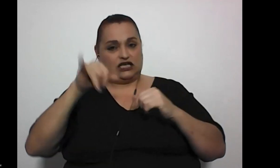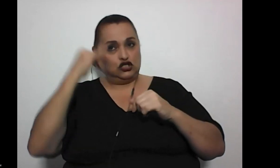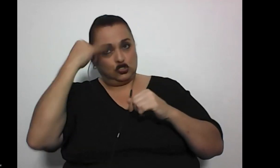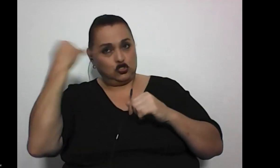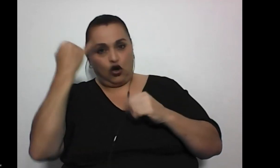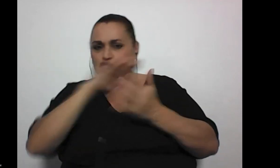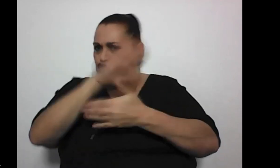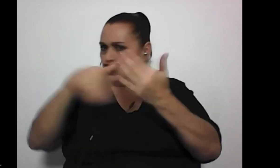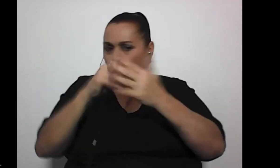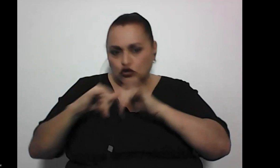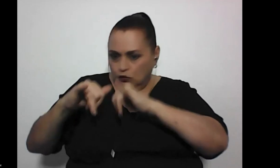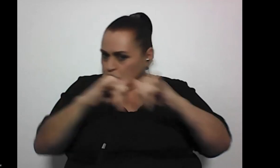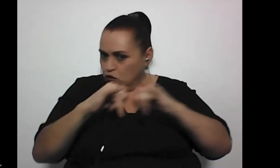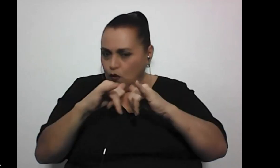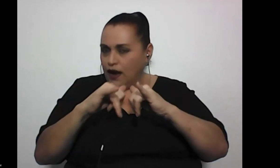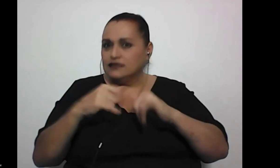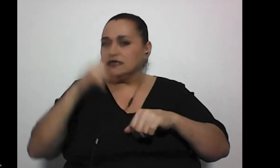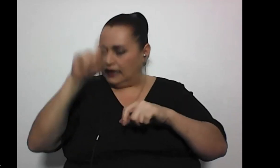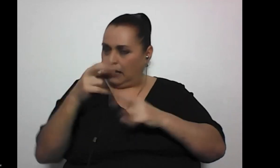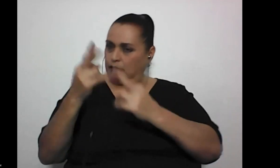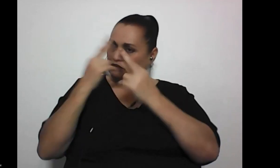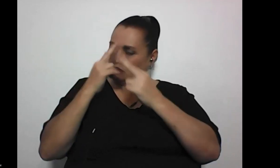somos iguales y merecemos las mismas oportunidades